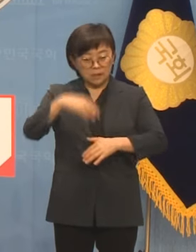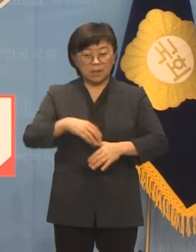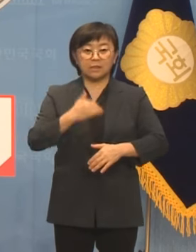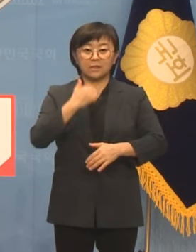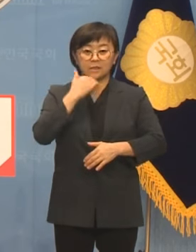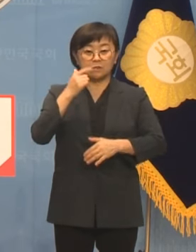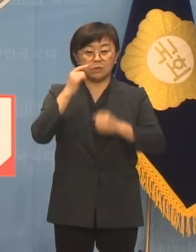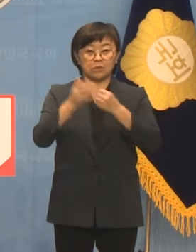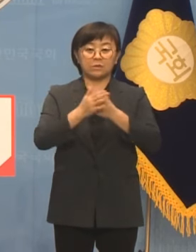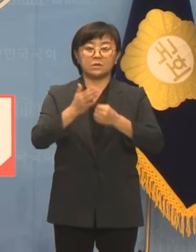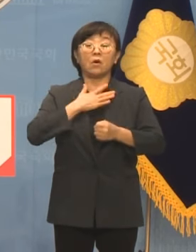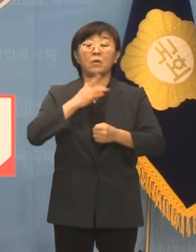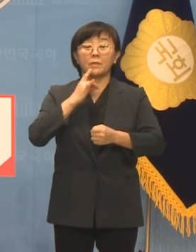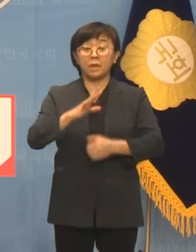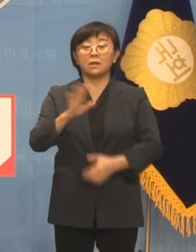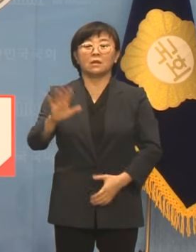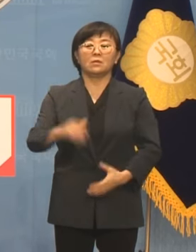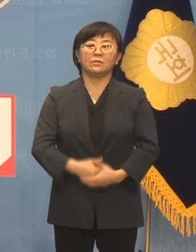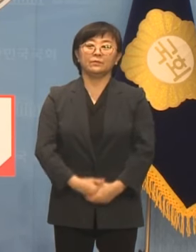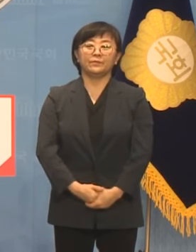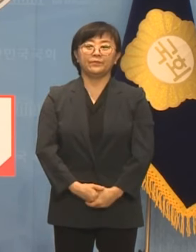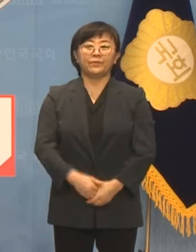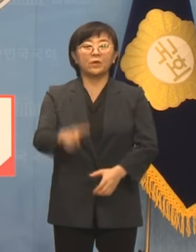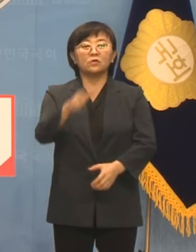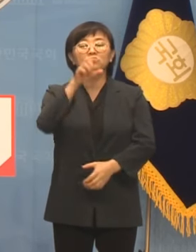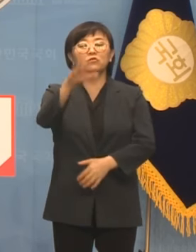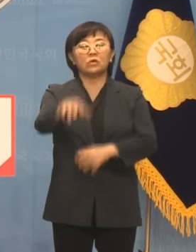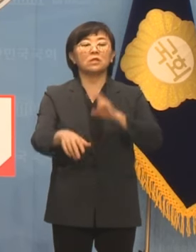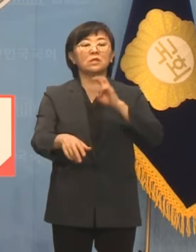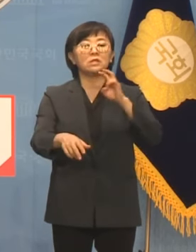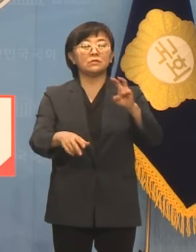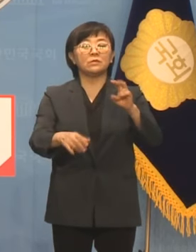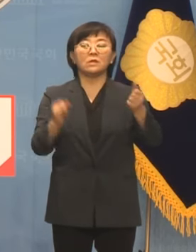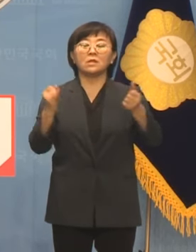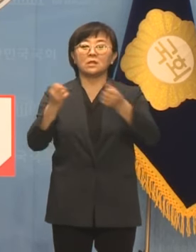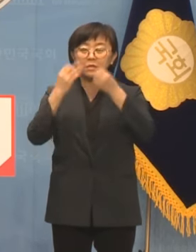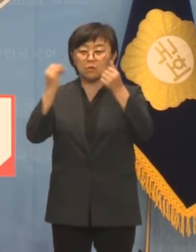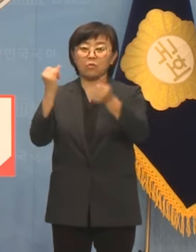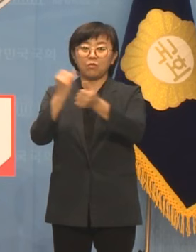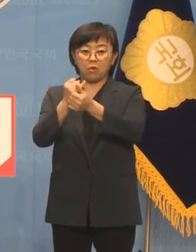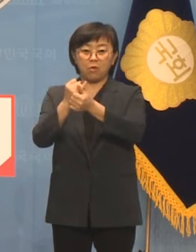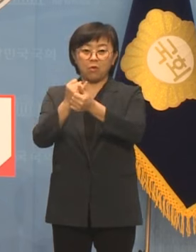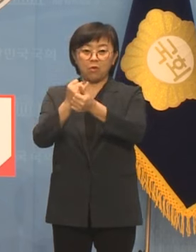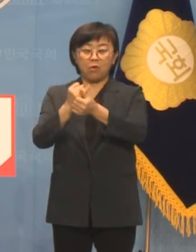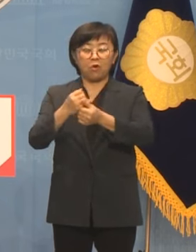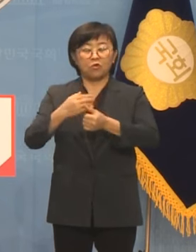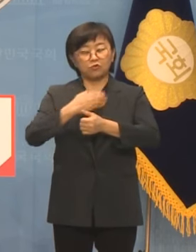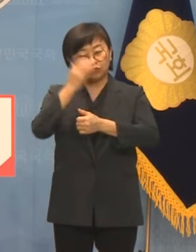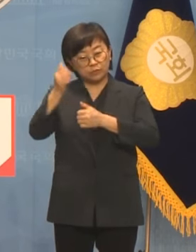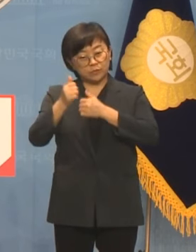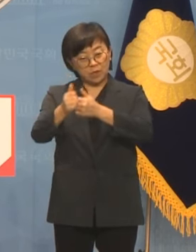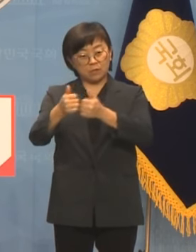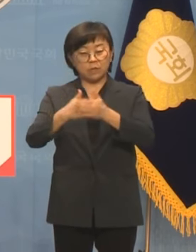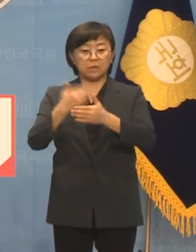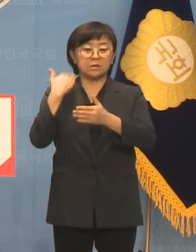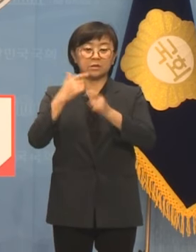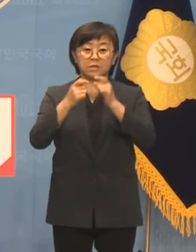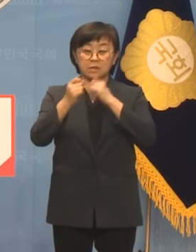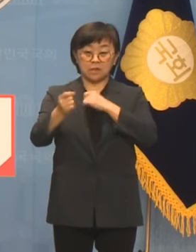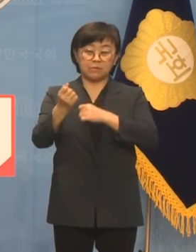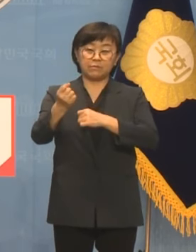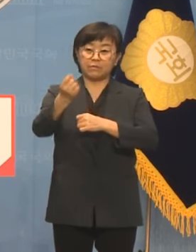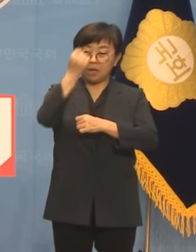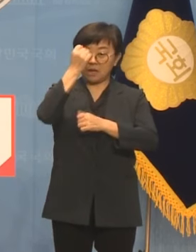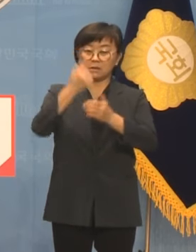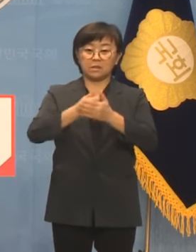분들은 저뿐만이 아닙니다. 수원의 한 20대 신혼부부는 한참 꿈을 쫓아야 하는 시기에 전세사기를 당해